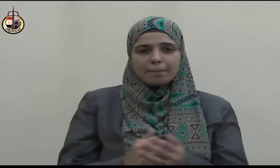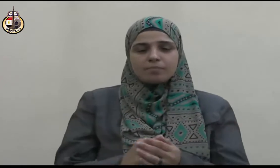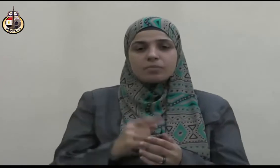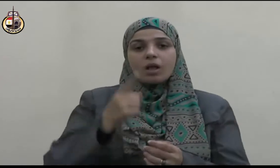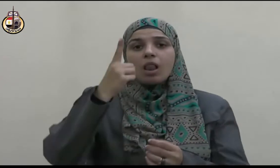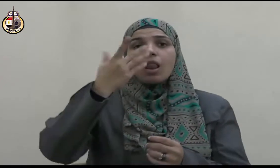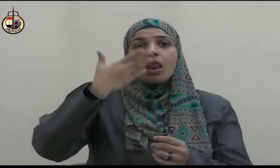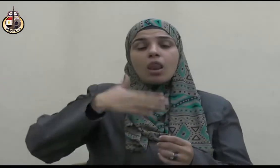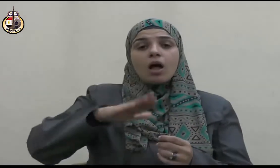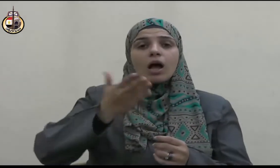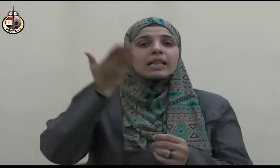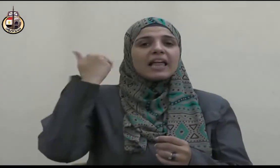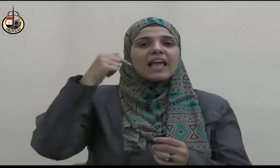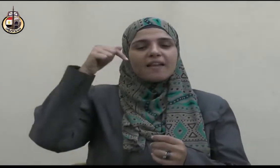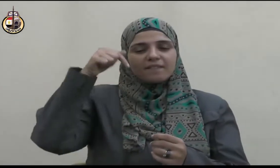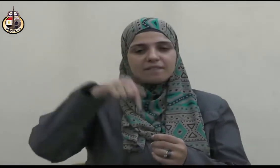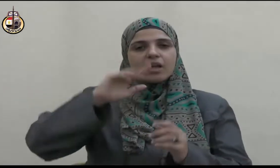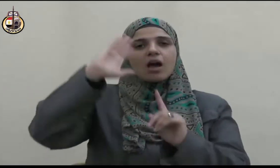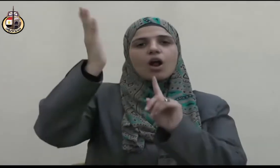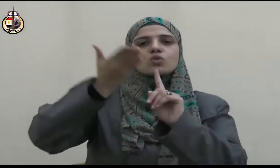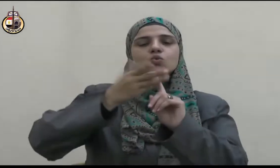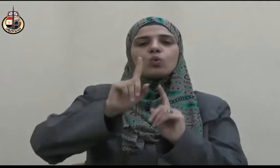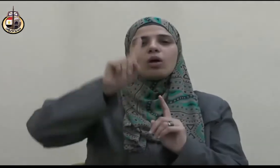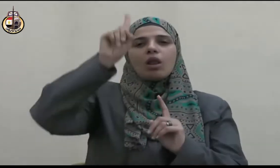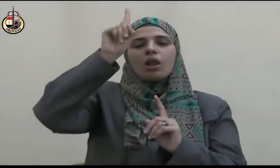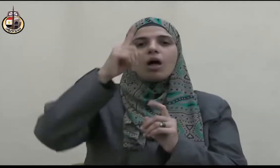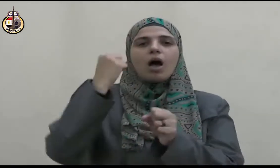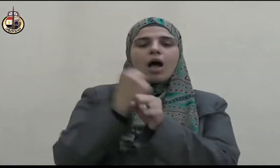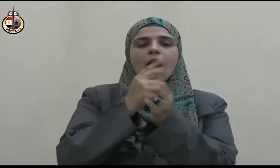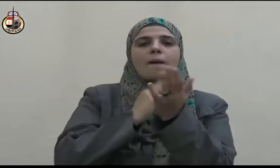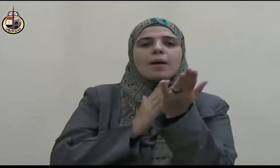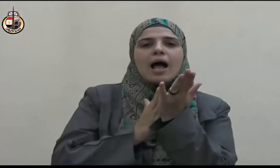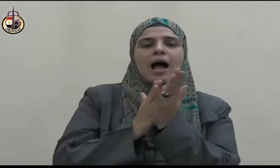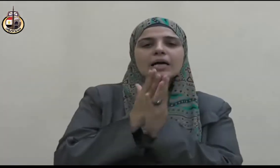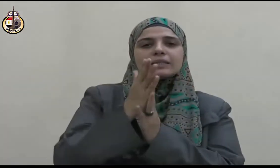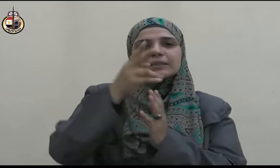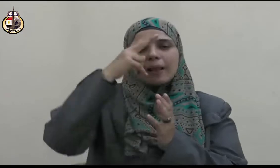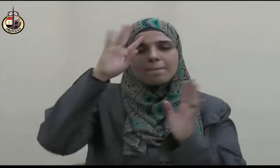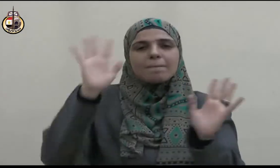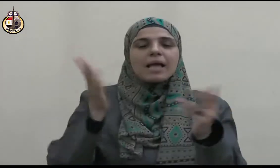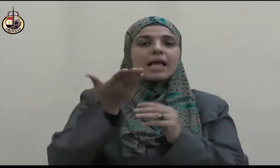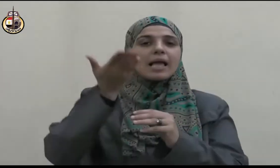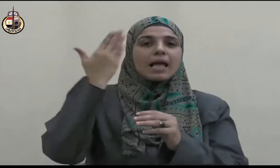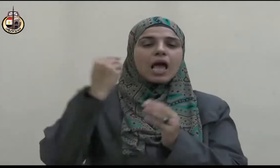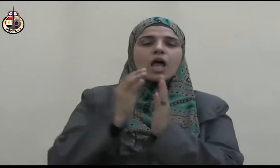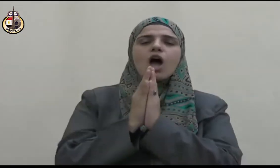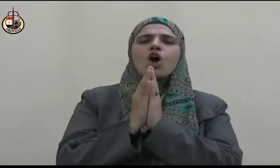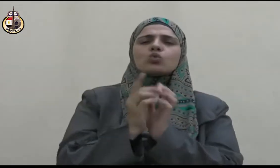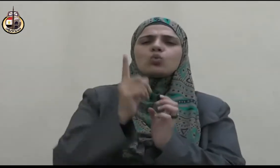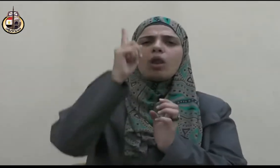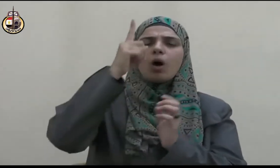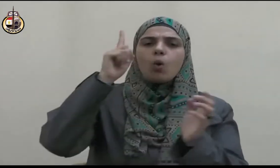رسول الله أسوة حسنة لمن كان يرجو الله واليوم الآخرة وذكر الله كثيرا